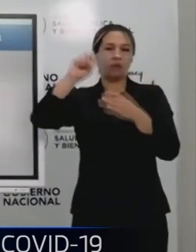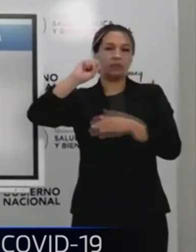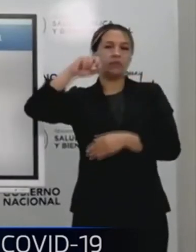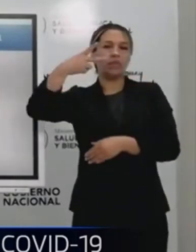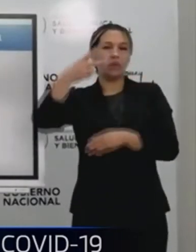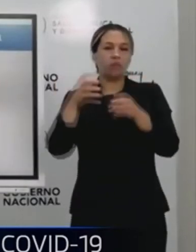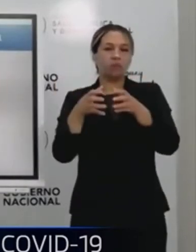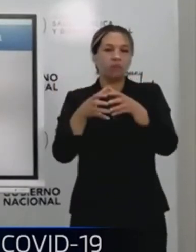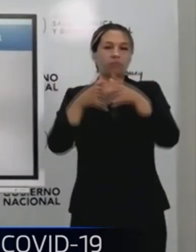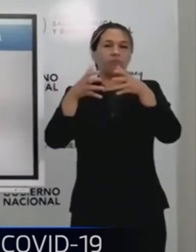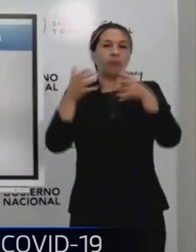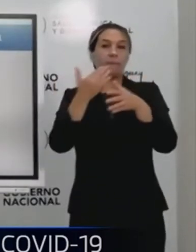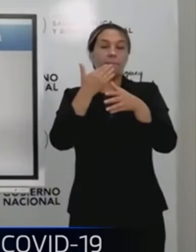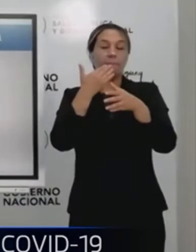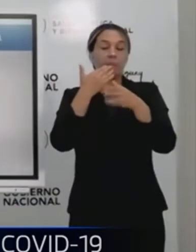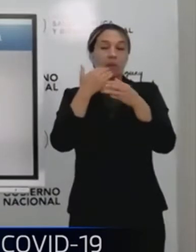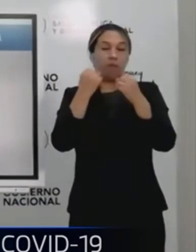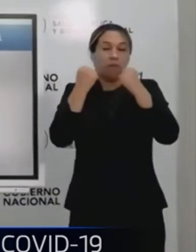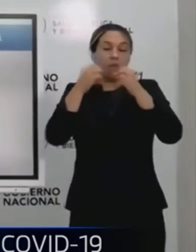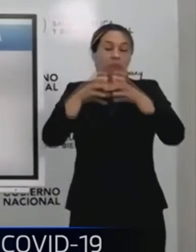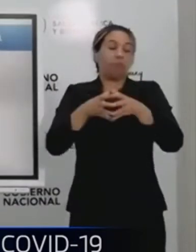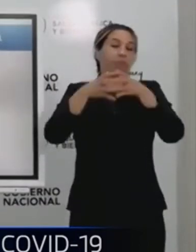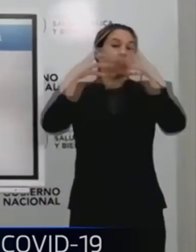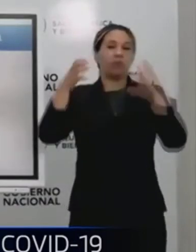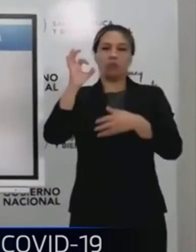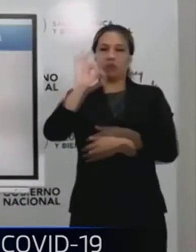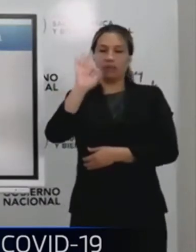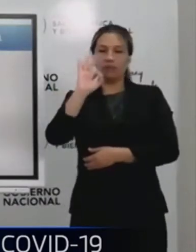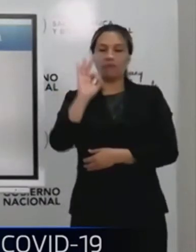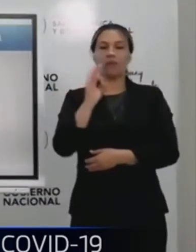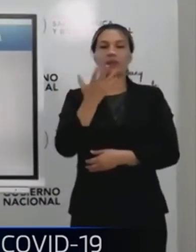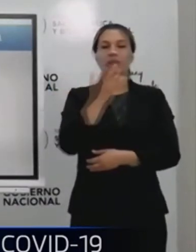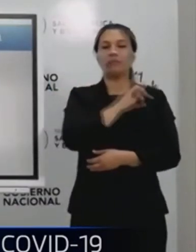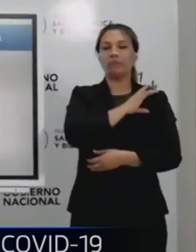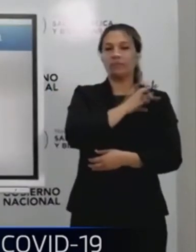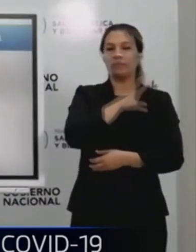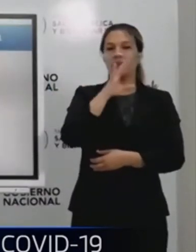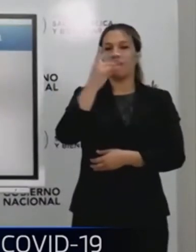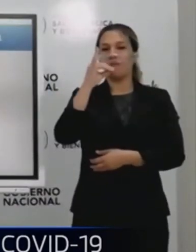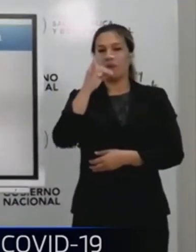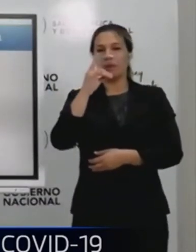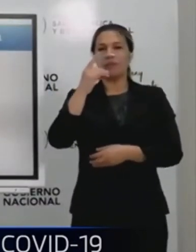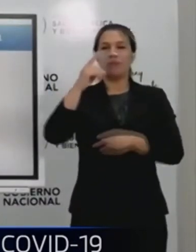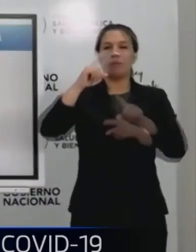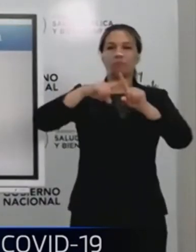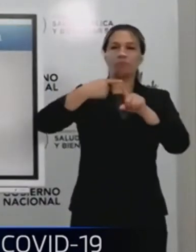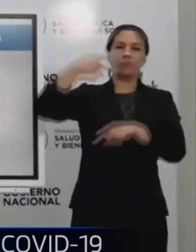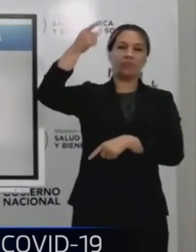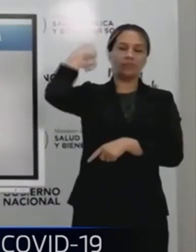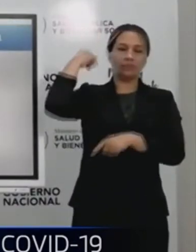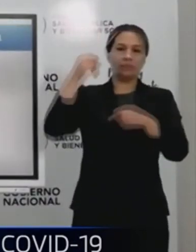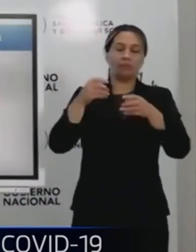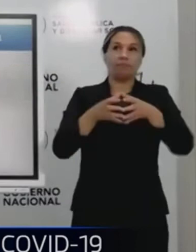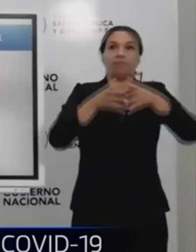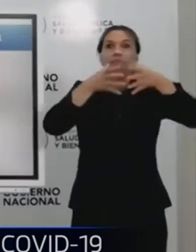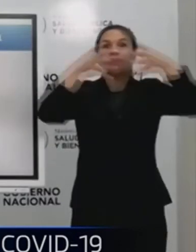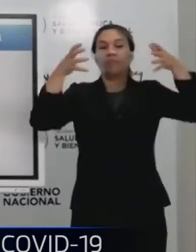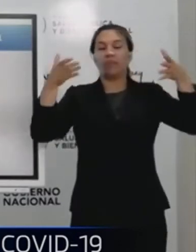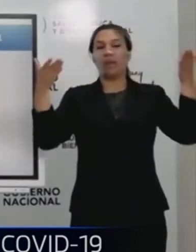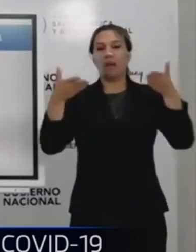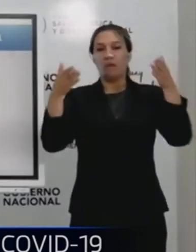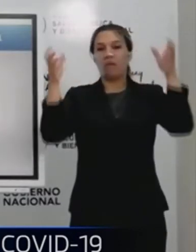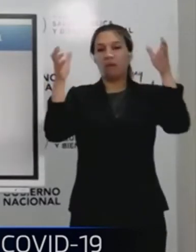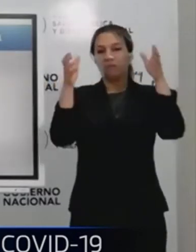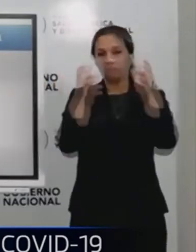sin mucha fuerza aún. Bolivia, Chile también, después de ese gran golpe que tuvieron meses pasados, están teniendo un descenso. Bueno, nosotros